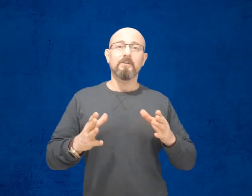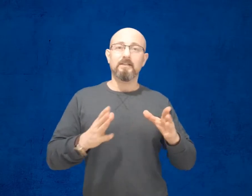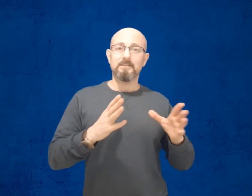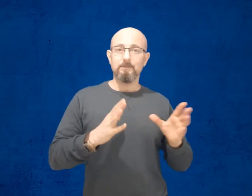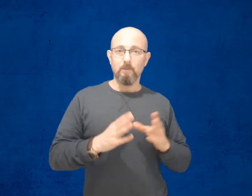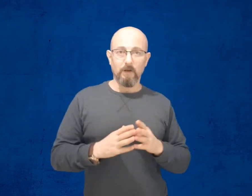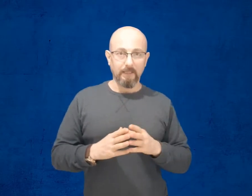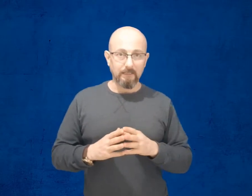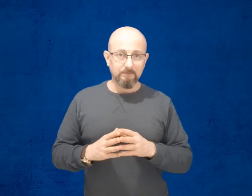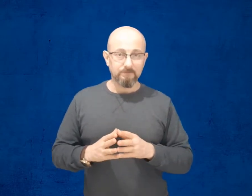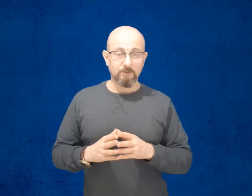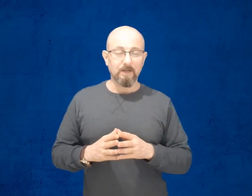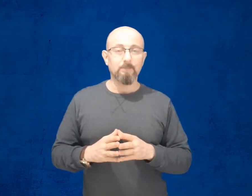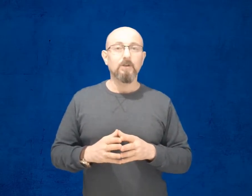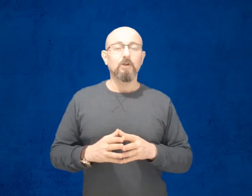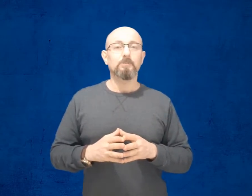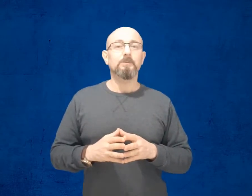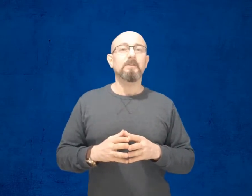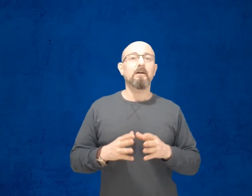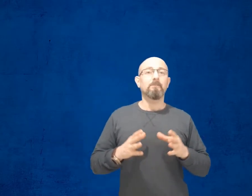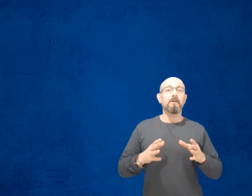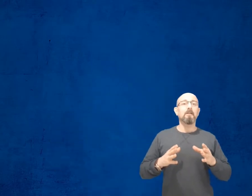ترتيبهم معينة وبتبدأ بال